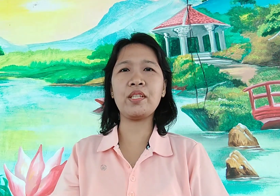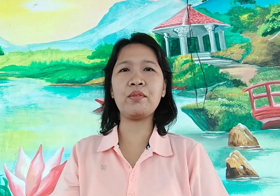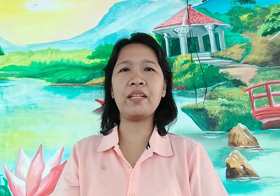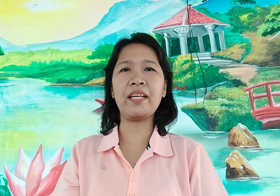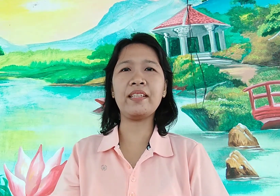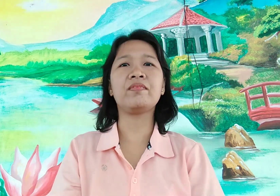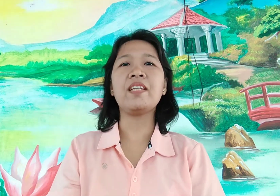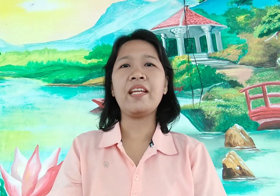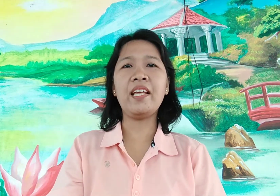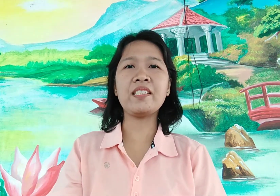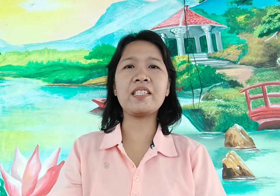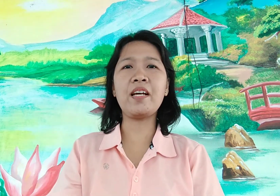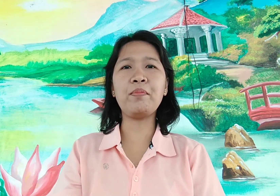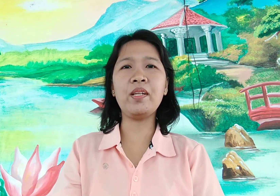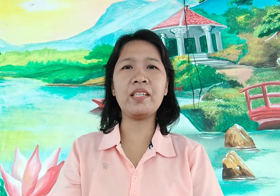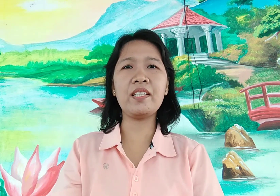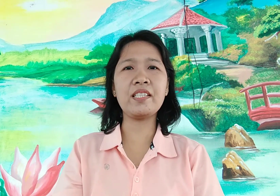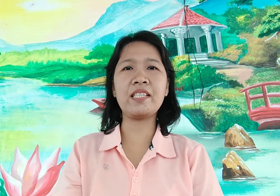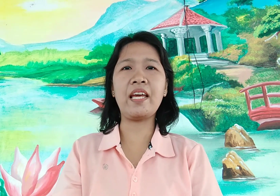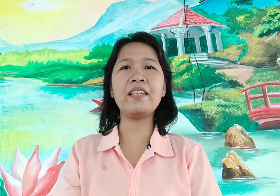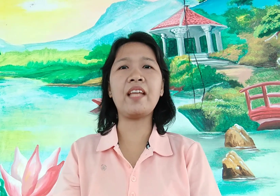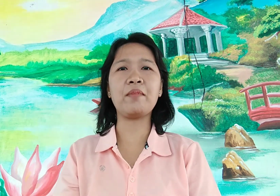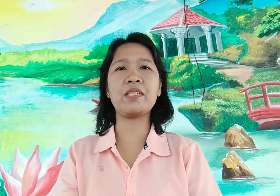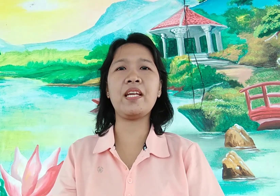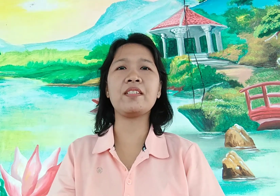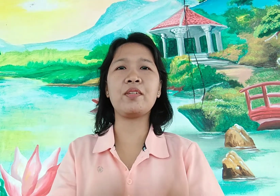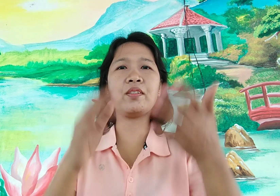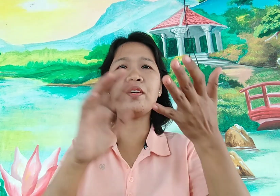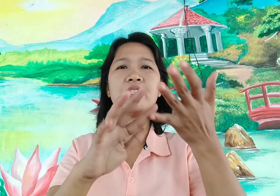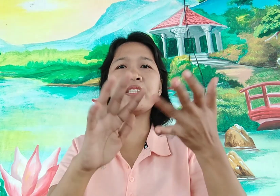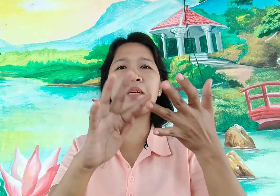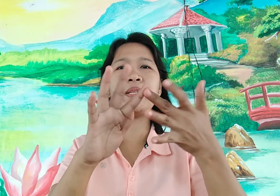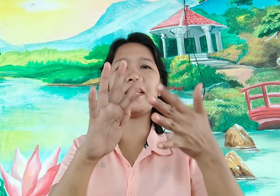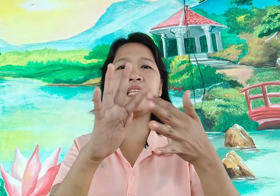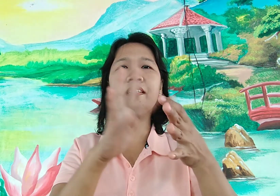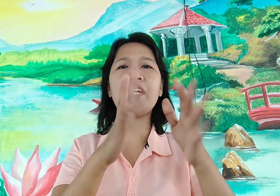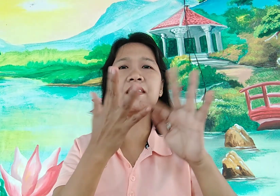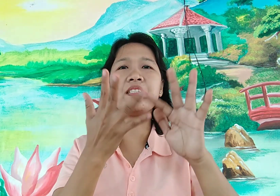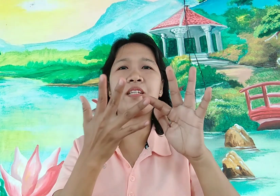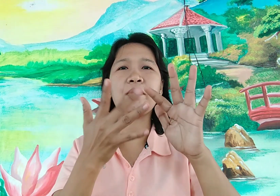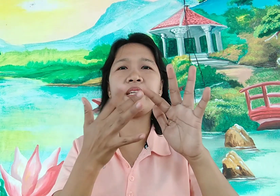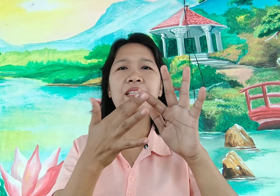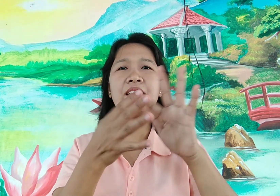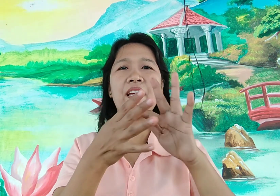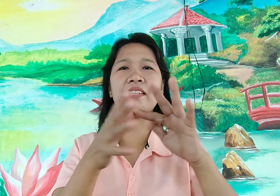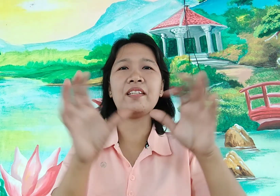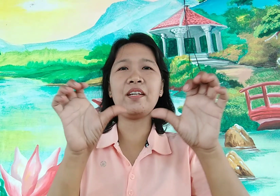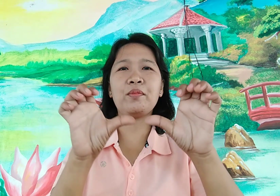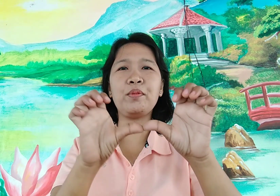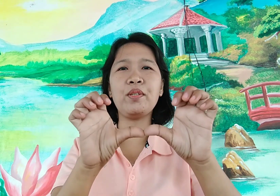81 next example is 10 times 10 so ito yun 6, 7, 8, 9, 10 6, 7, 8, 9, 10 po